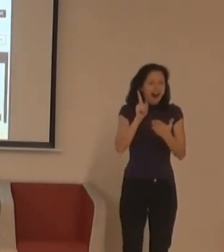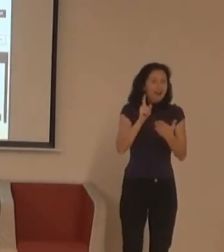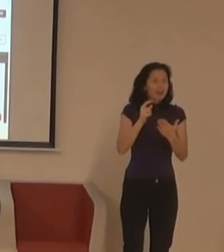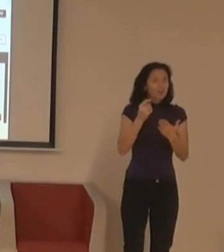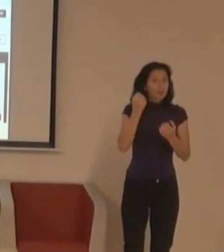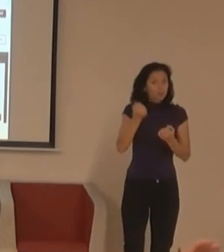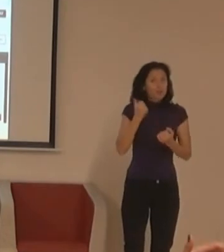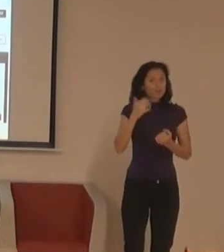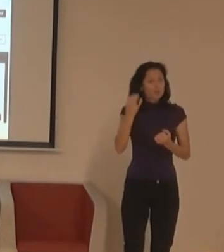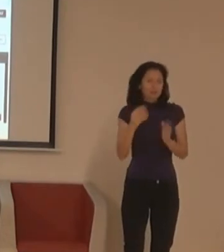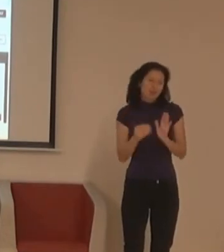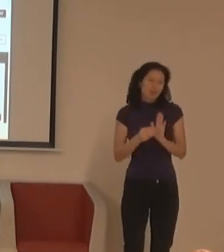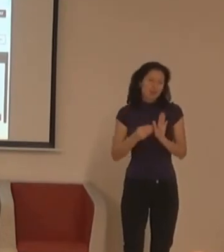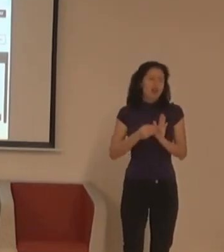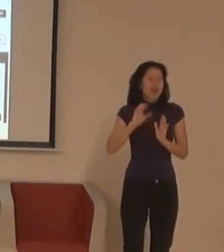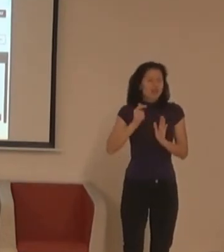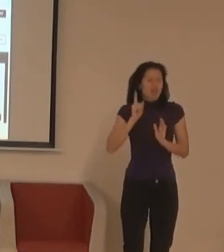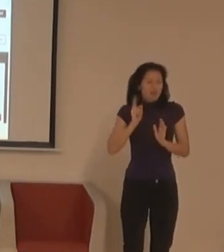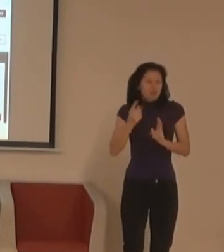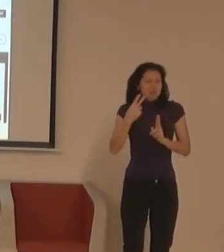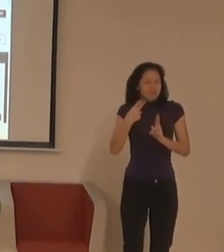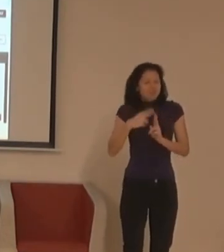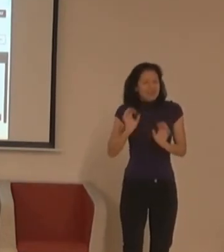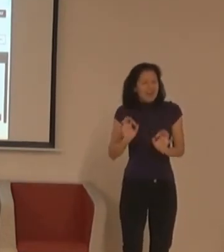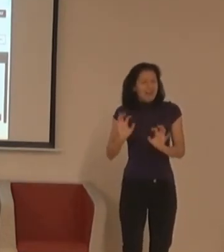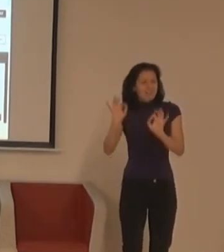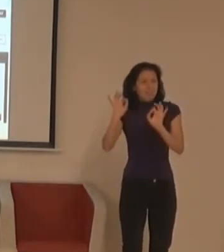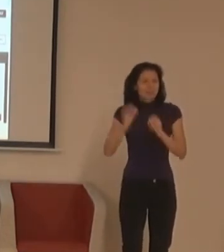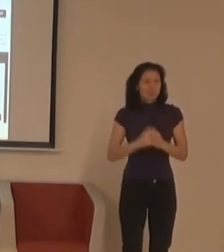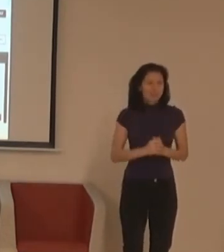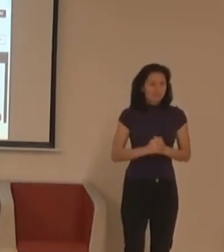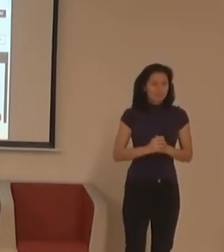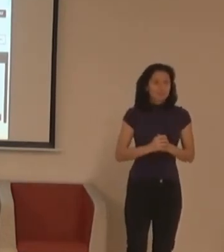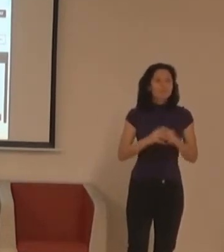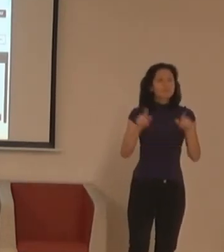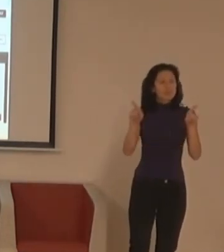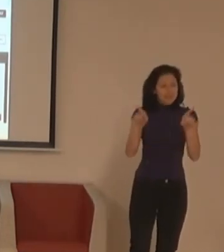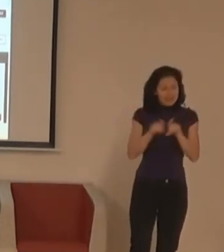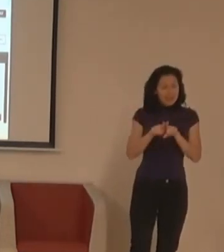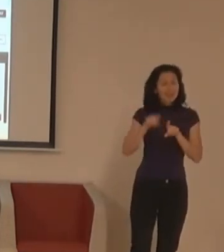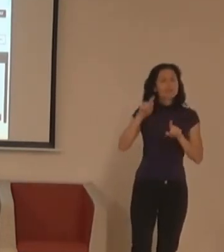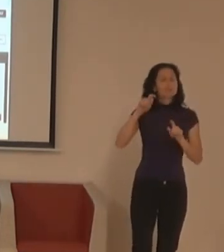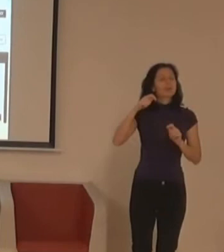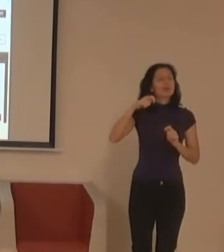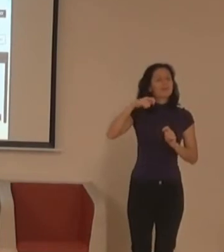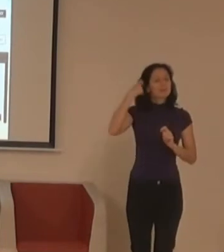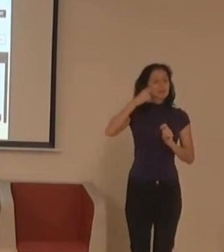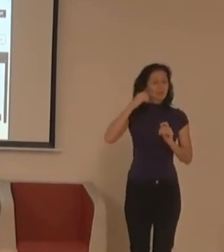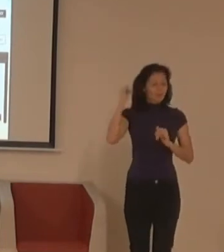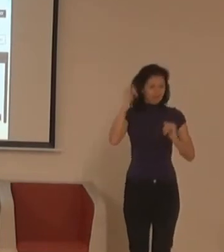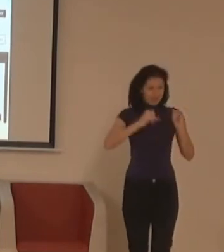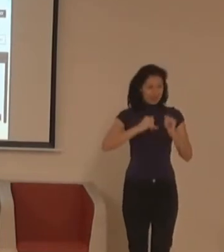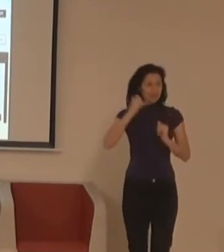Nicméně, festivalin se dodělal strašný krok k tomu, jak zpřistňovat informace o festivalu prostřednictvím blind a defriendly webů.